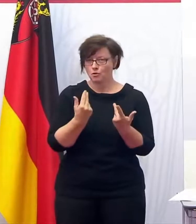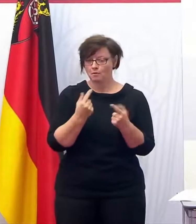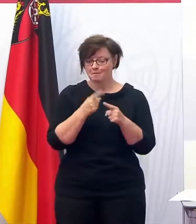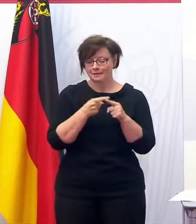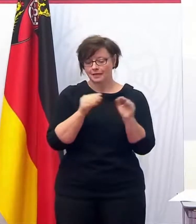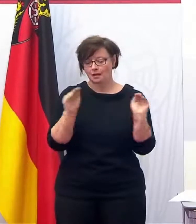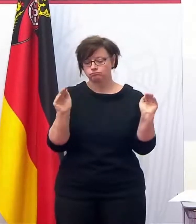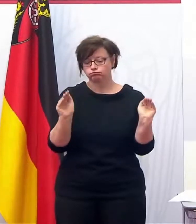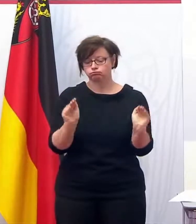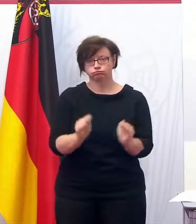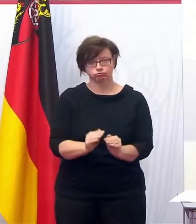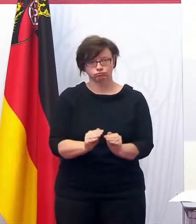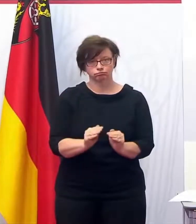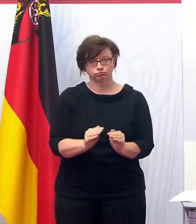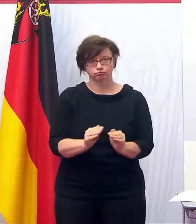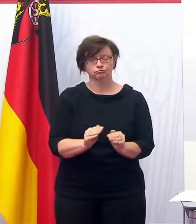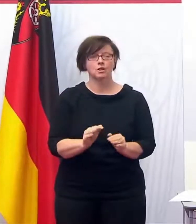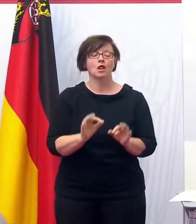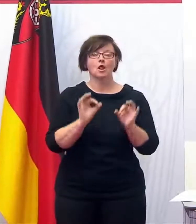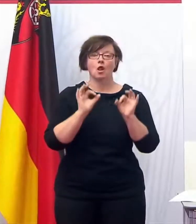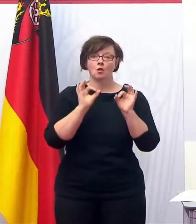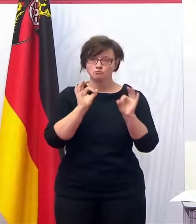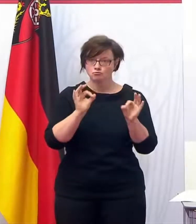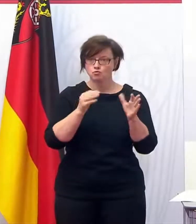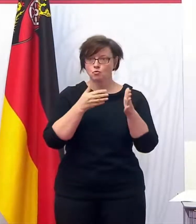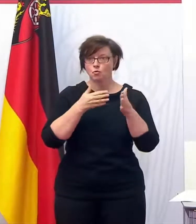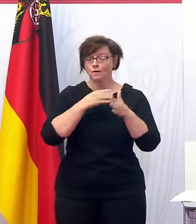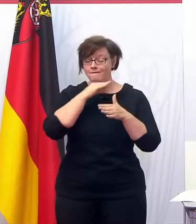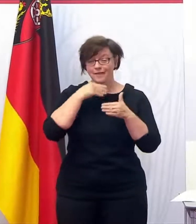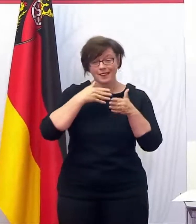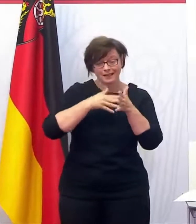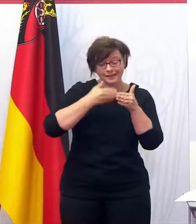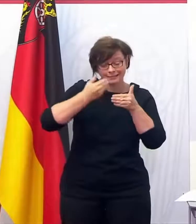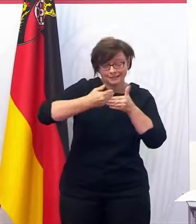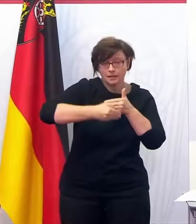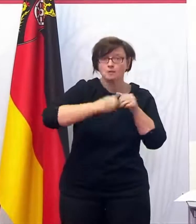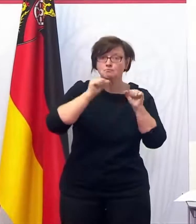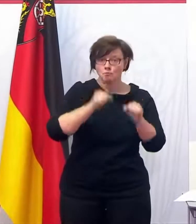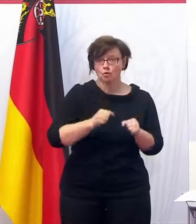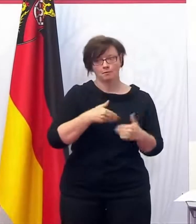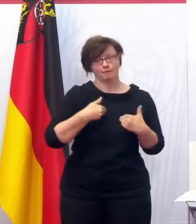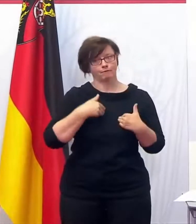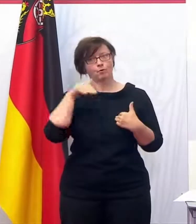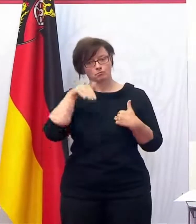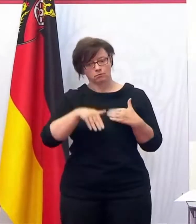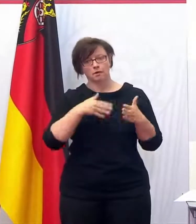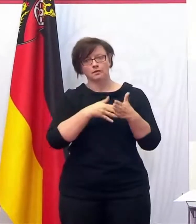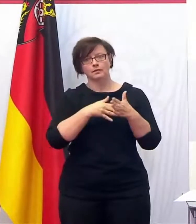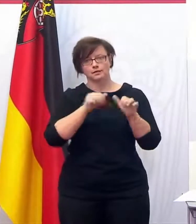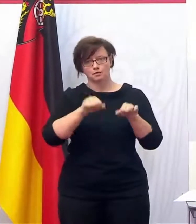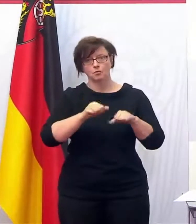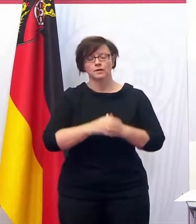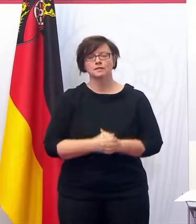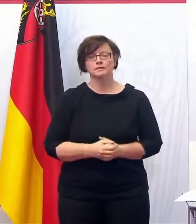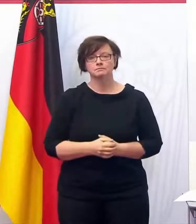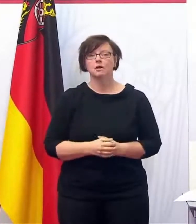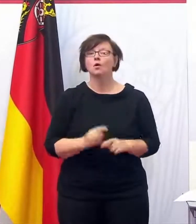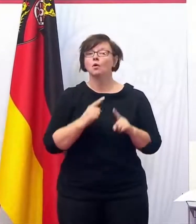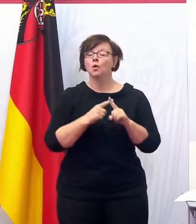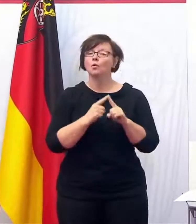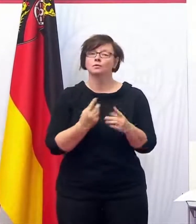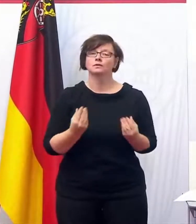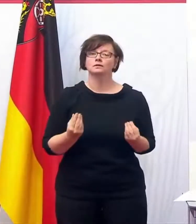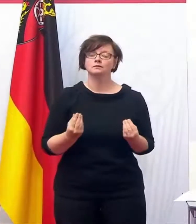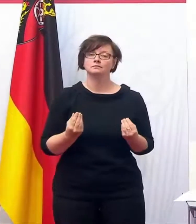der Inzidenzen. Dazu kommen die guten und umfangreichen Testangebote. Und wir sind froh, dass wir die im Land haben. Und es kommt